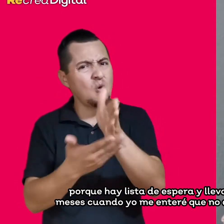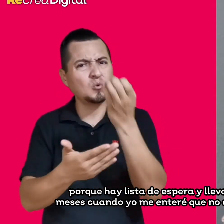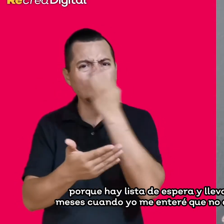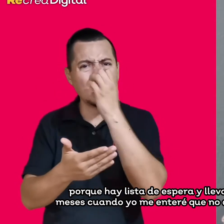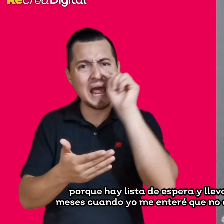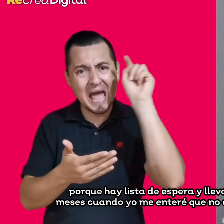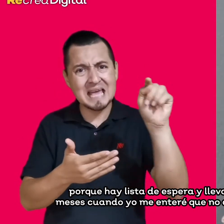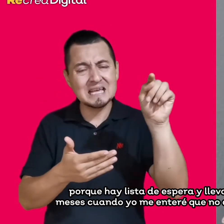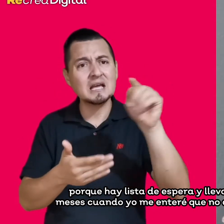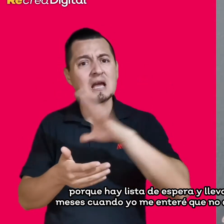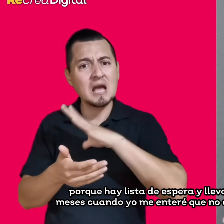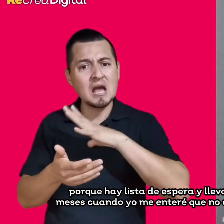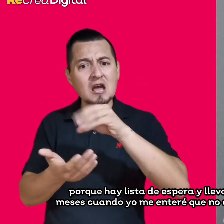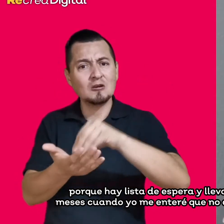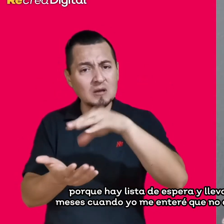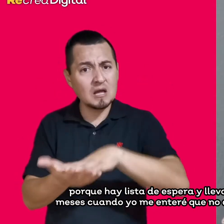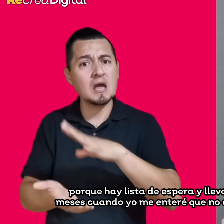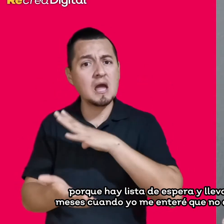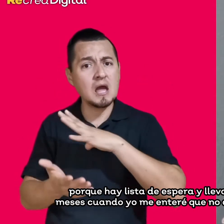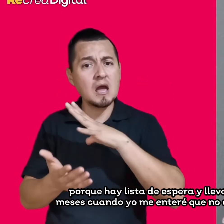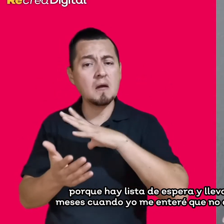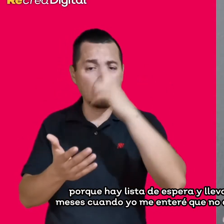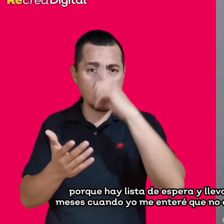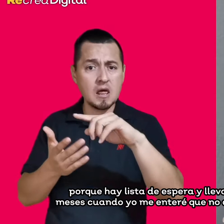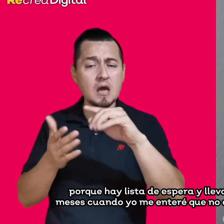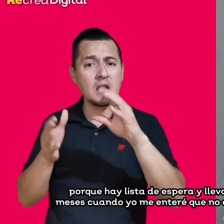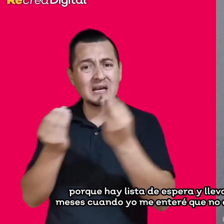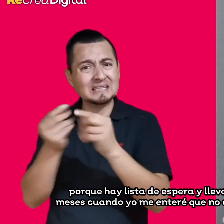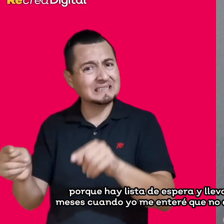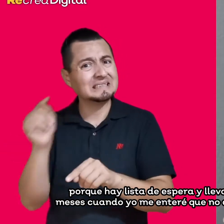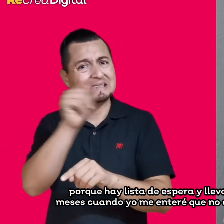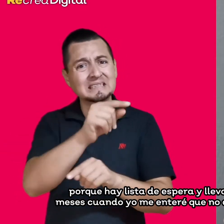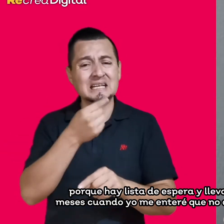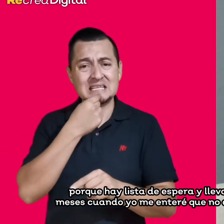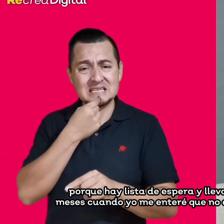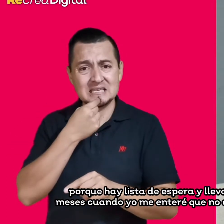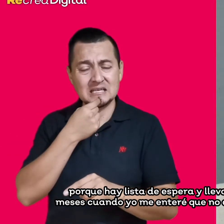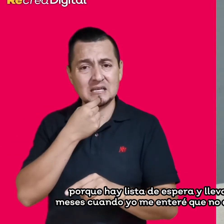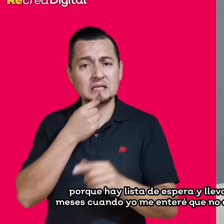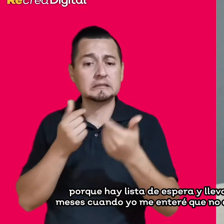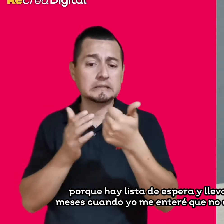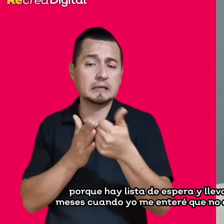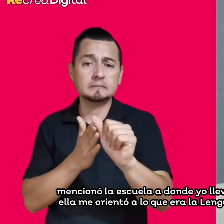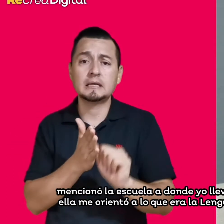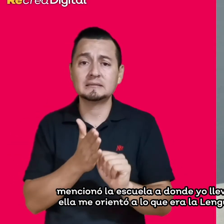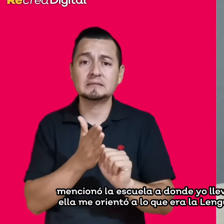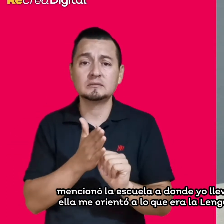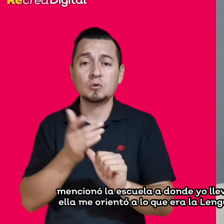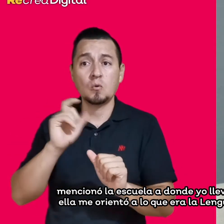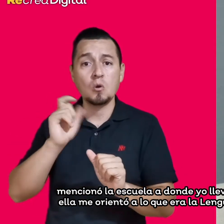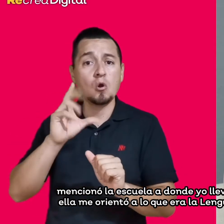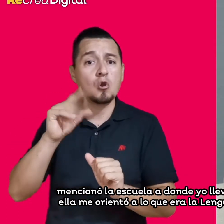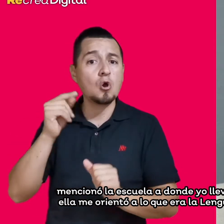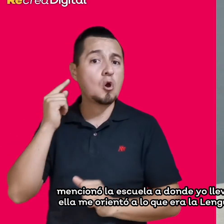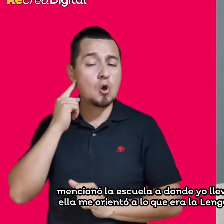y mi niña tenía seis meses cuando yo me enteré que no iba, fue por la pediatra, y ella me mencionó la escuela